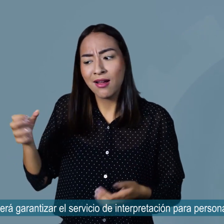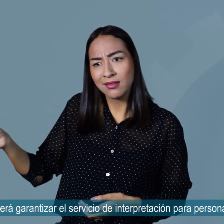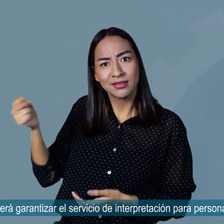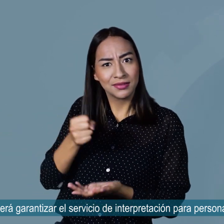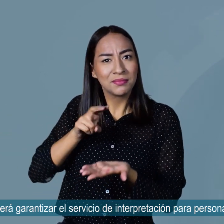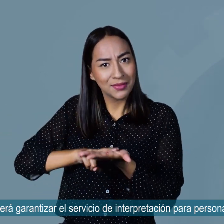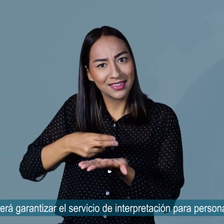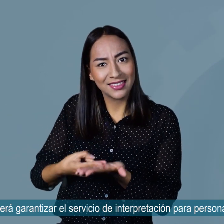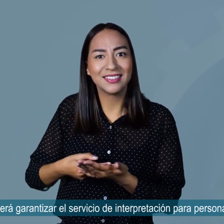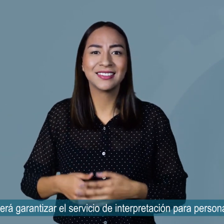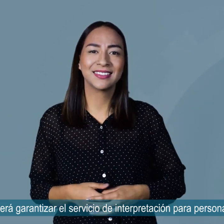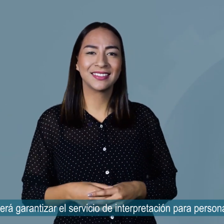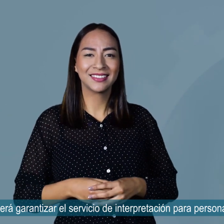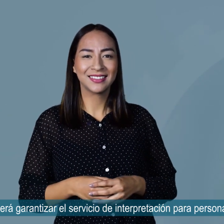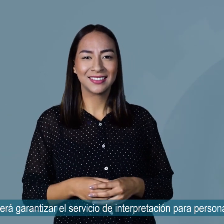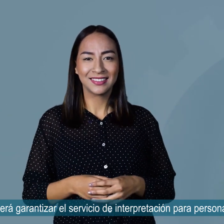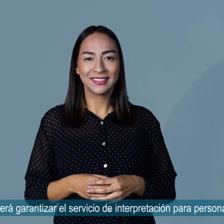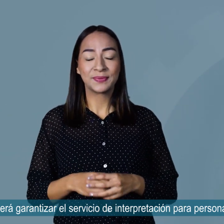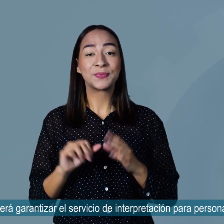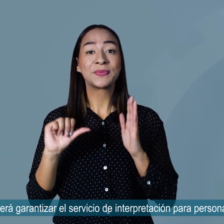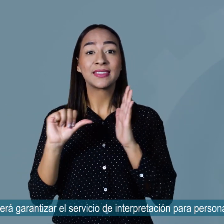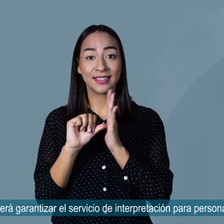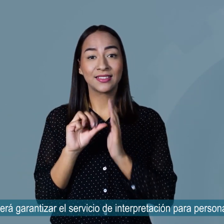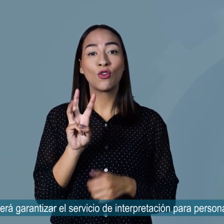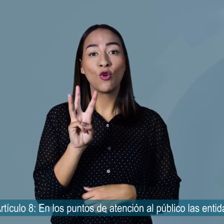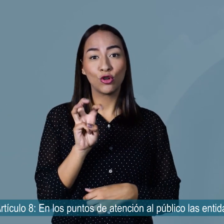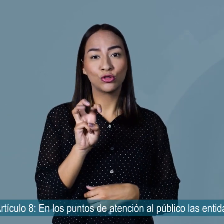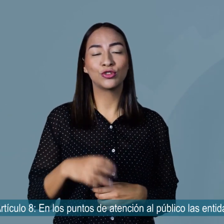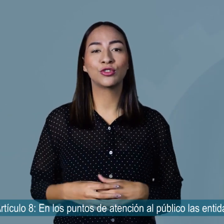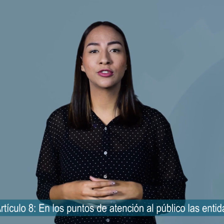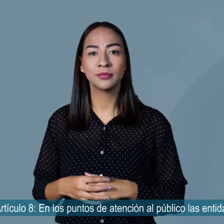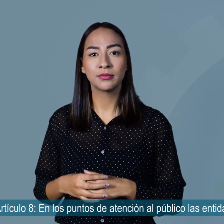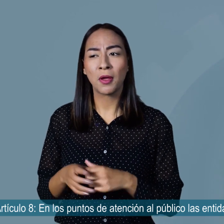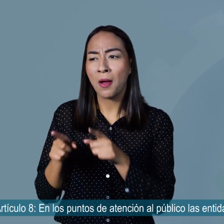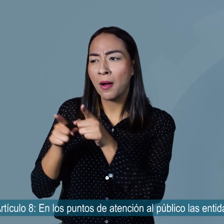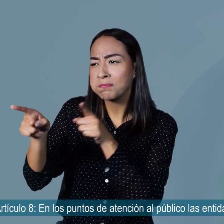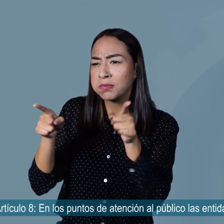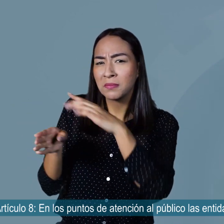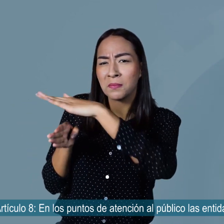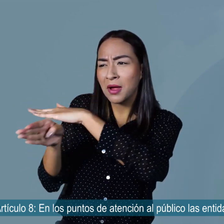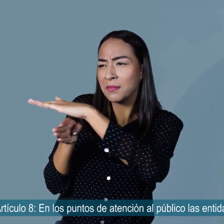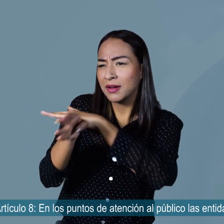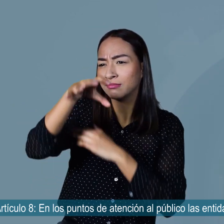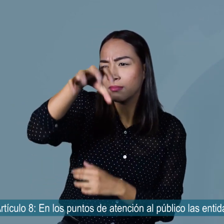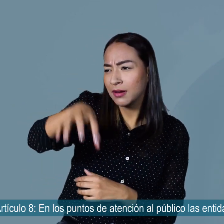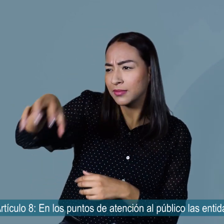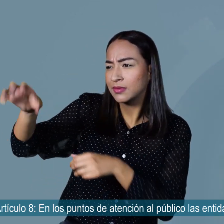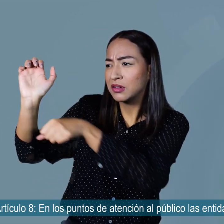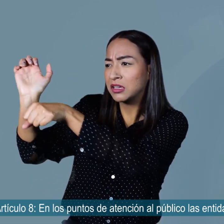garantizar el servicio de interpretación para personas sordas. Artículo 8, en los puntos de atención al